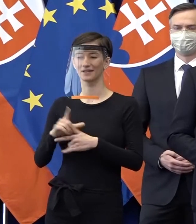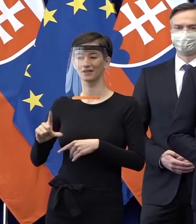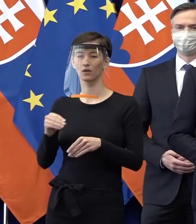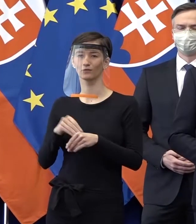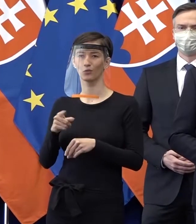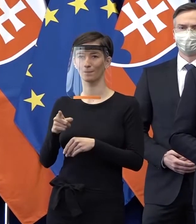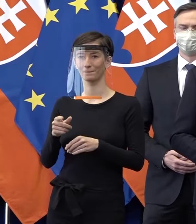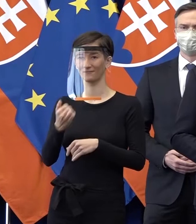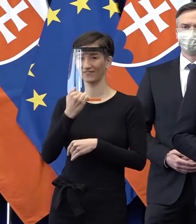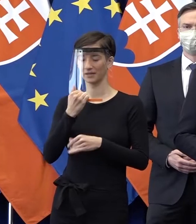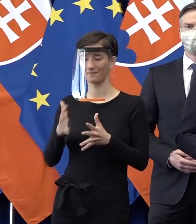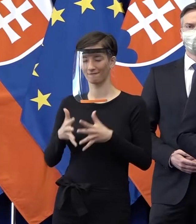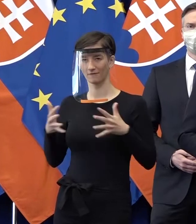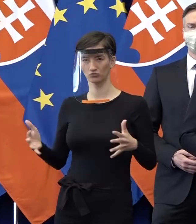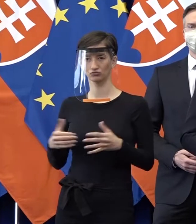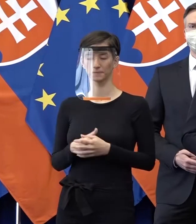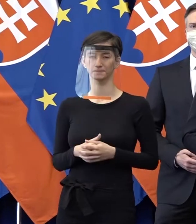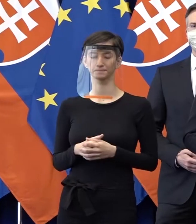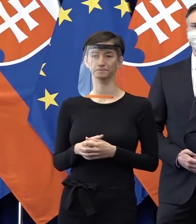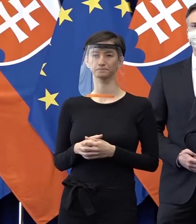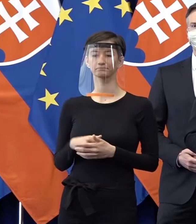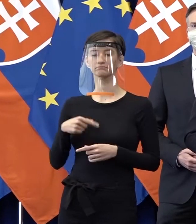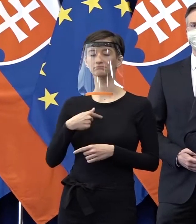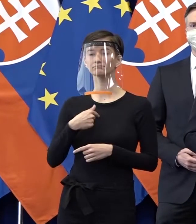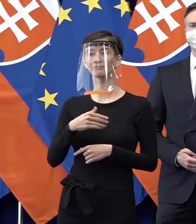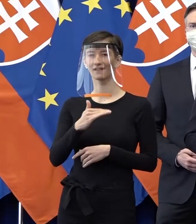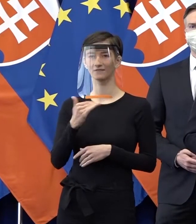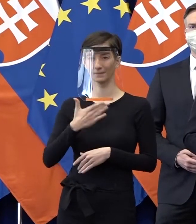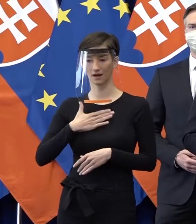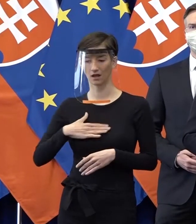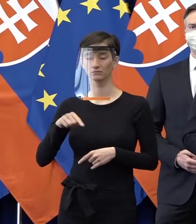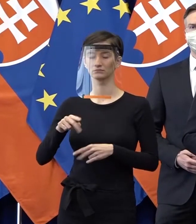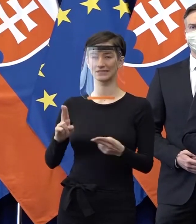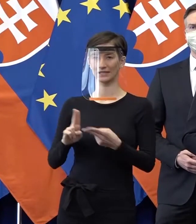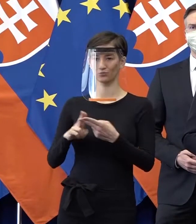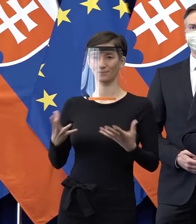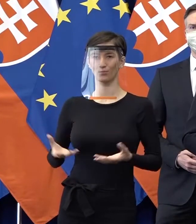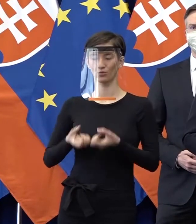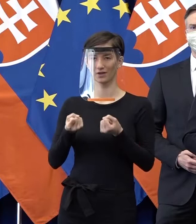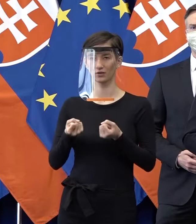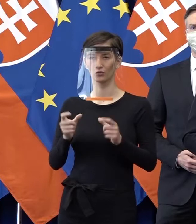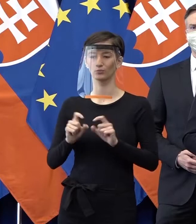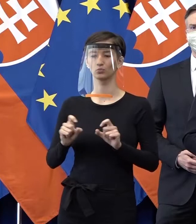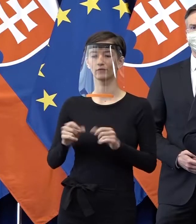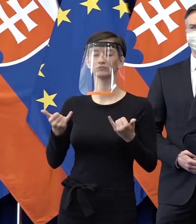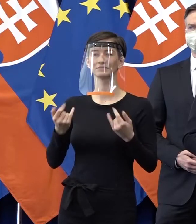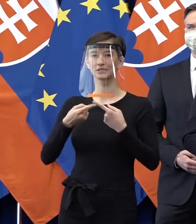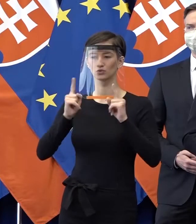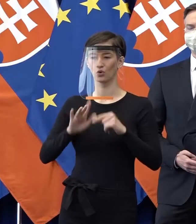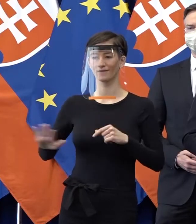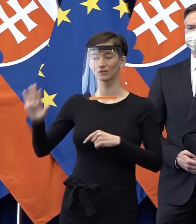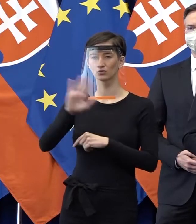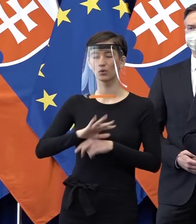na Slovensku. Sme veľmi radi, že k takémuto stretnutiu prišlo, lebo problémy dnes sa netýkajú len